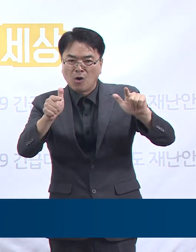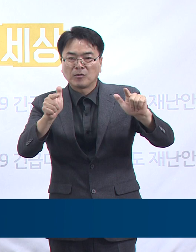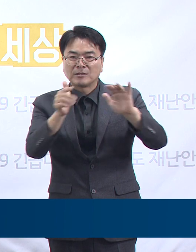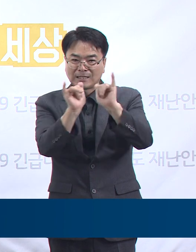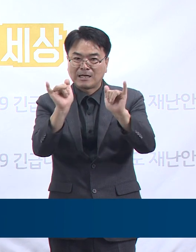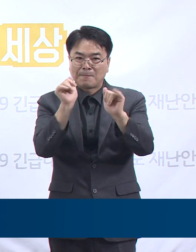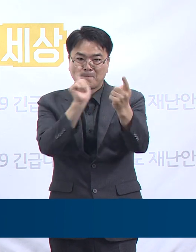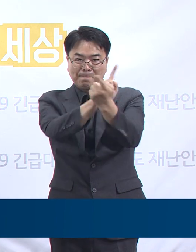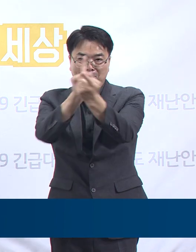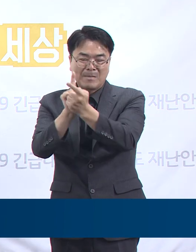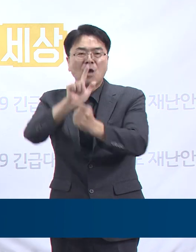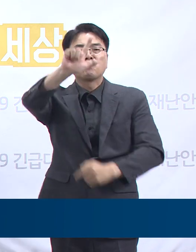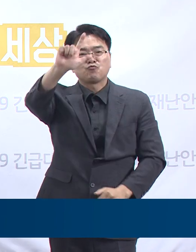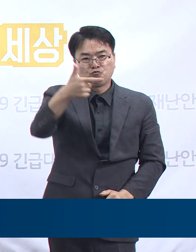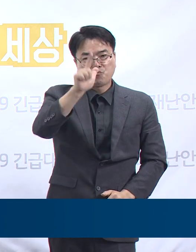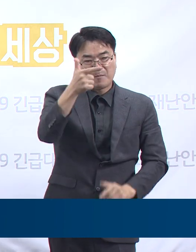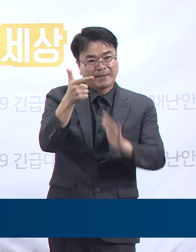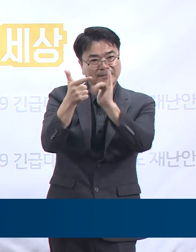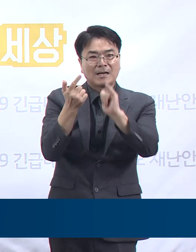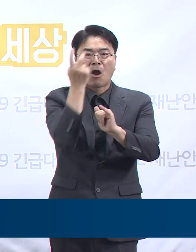전수검사를 실시 중입니다.